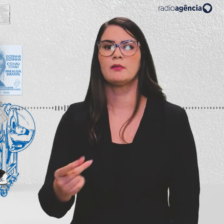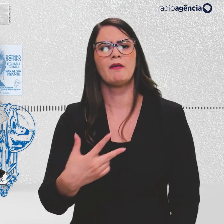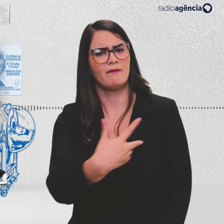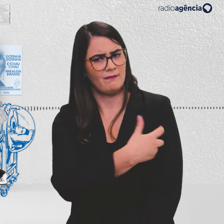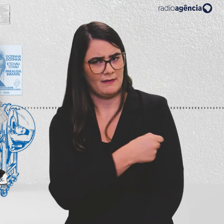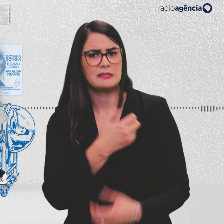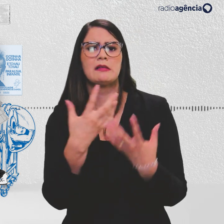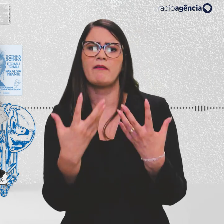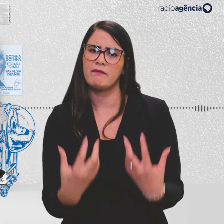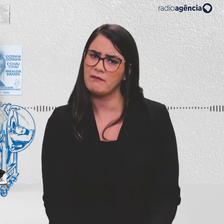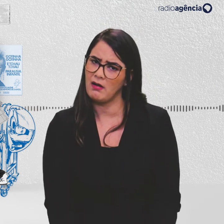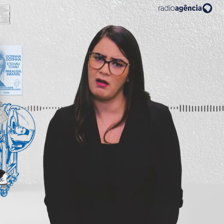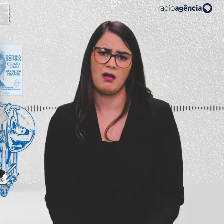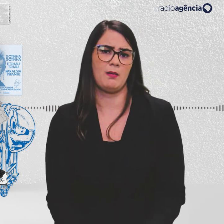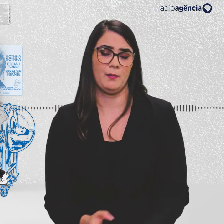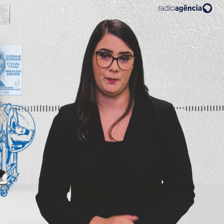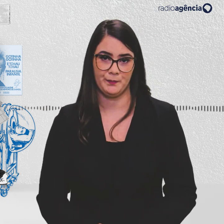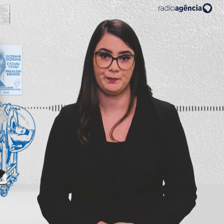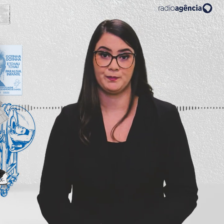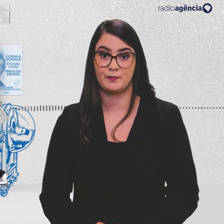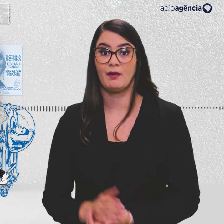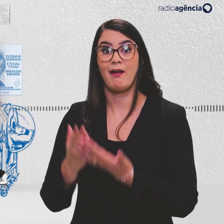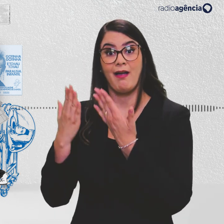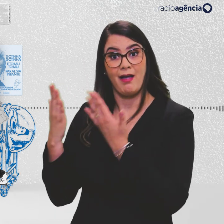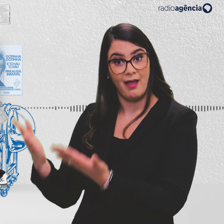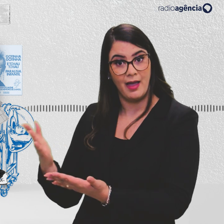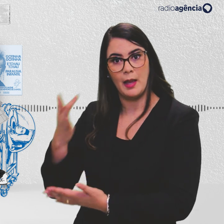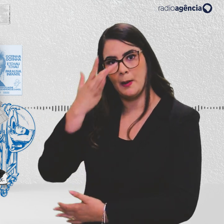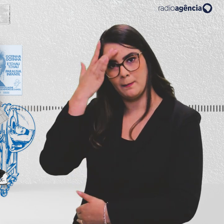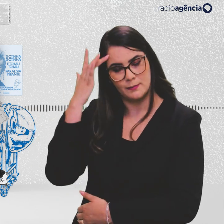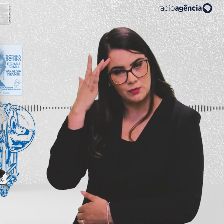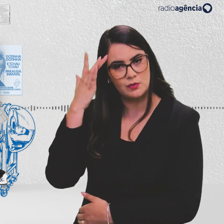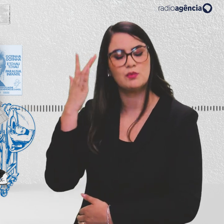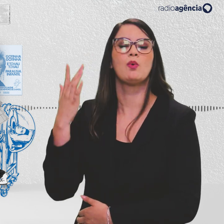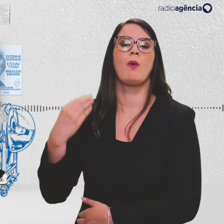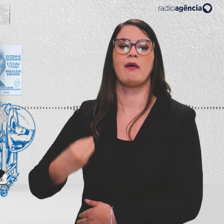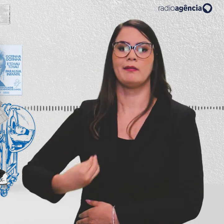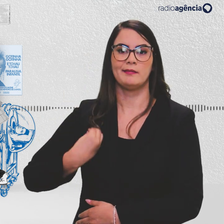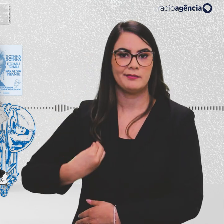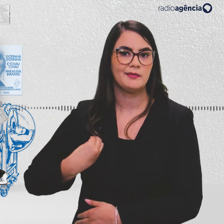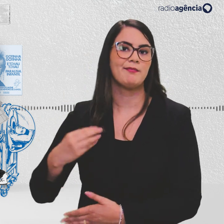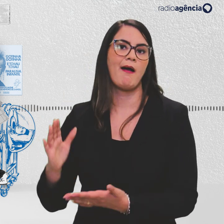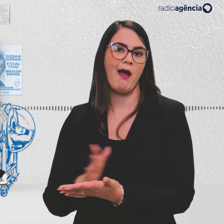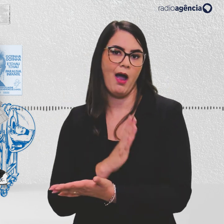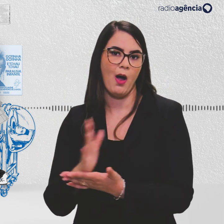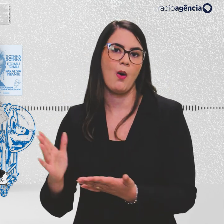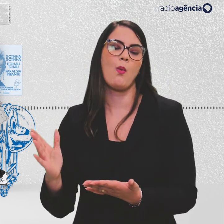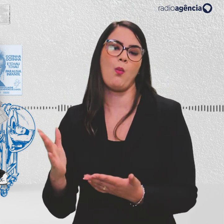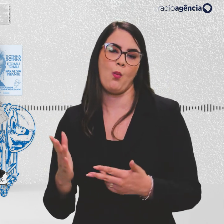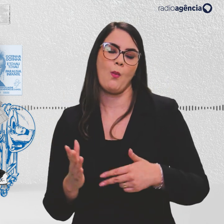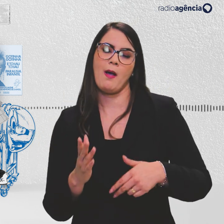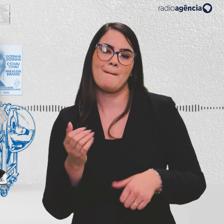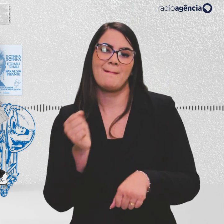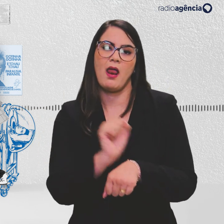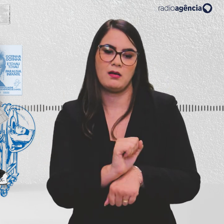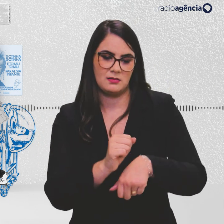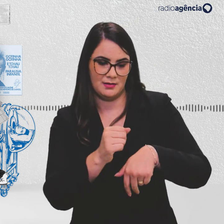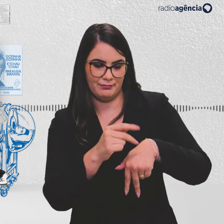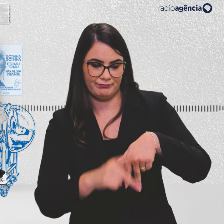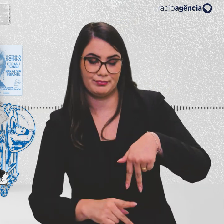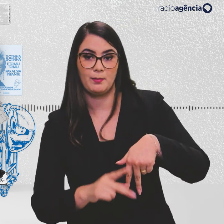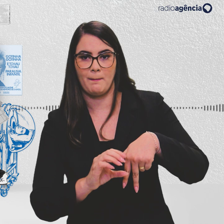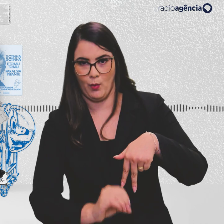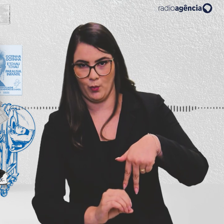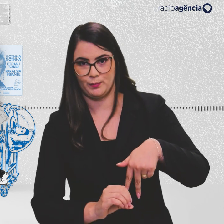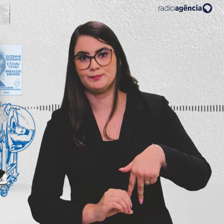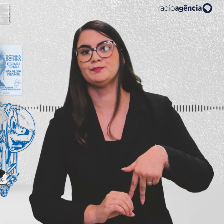seus filhos, não deixem de vacinar. Helena é uma das muitas pessoas que passaram a viver com alguma paralisia irreversível por causa da